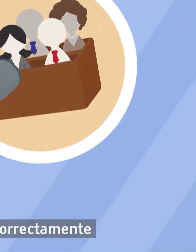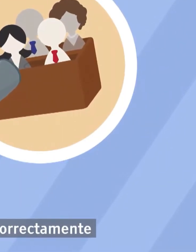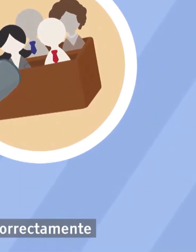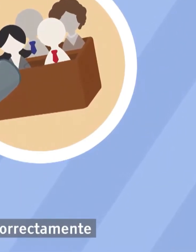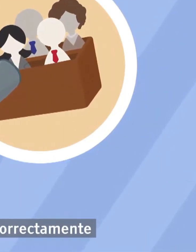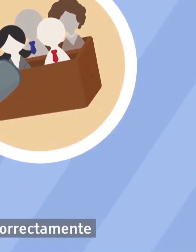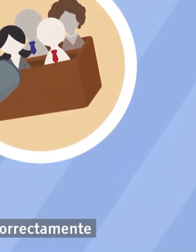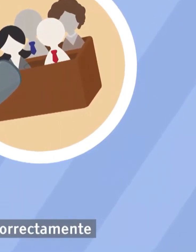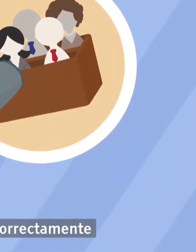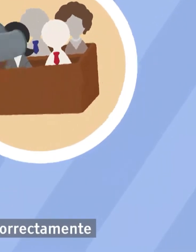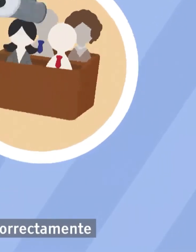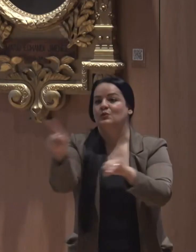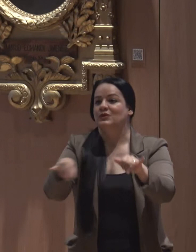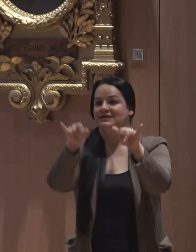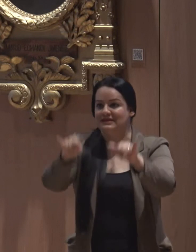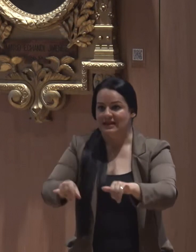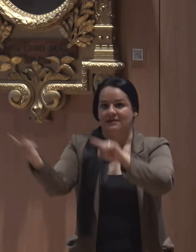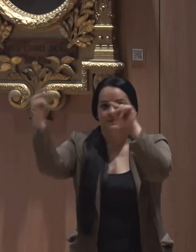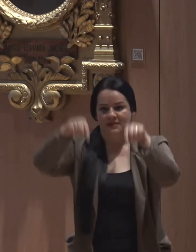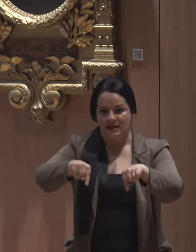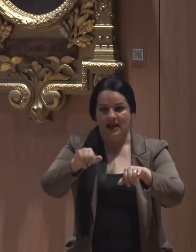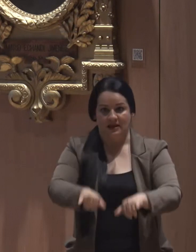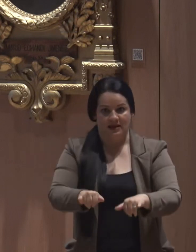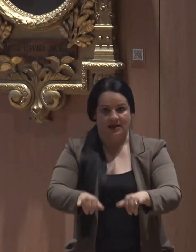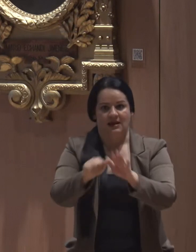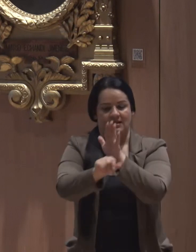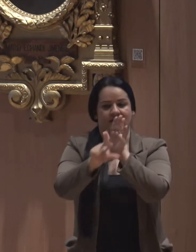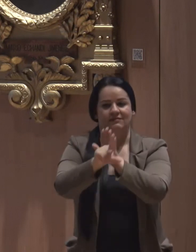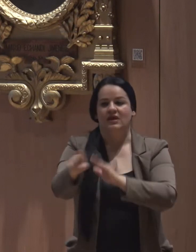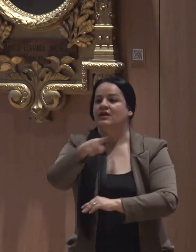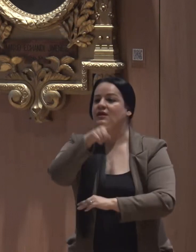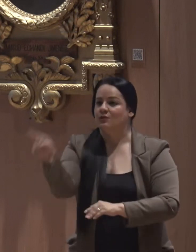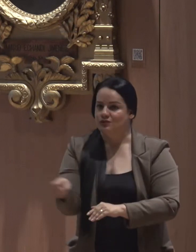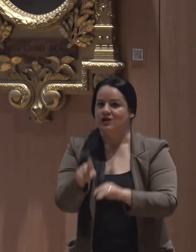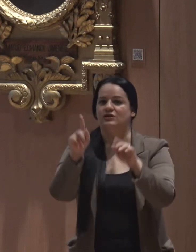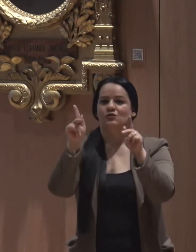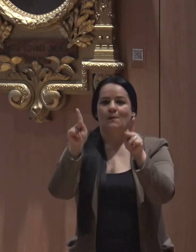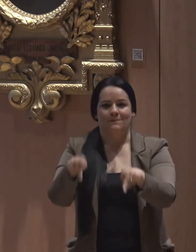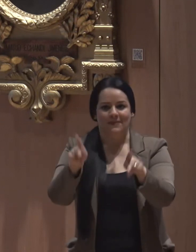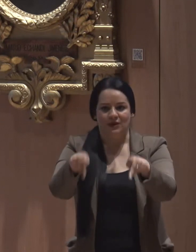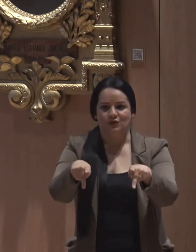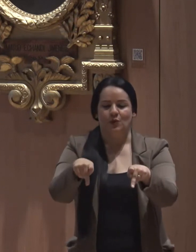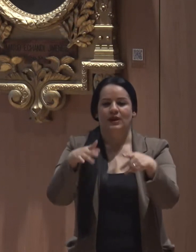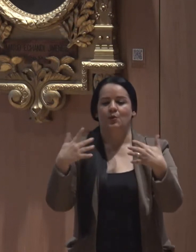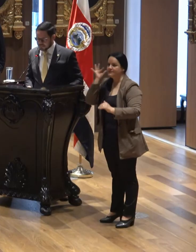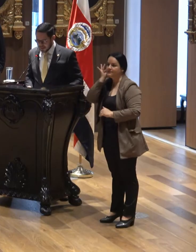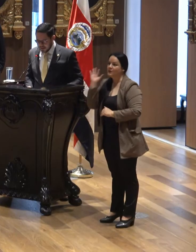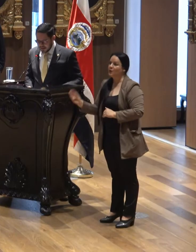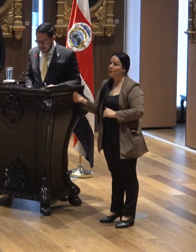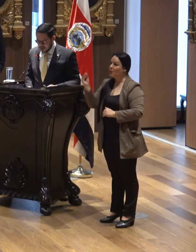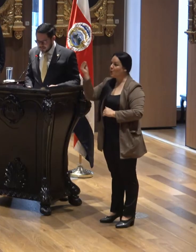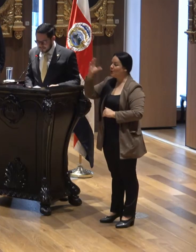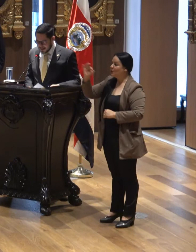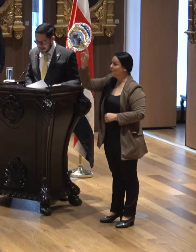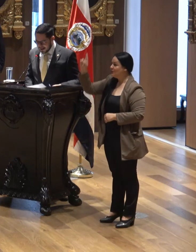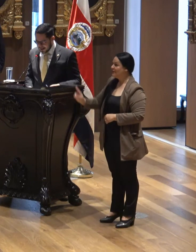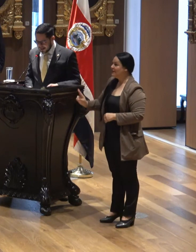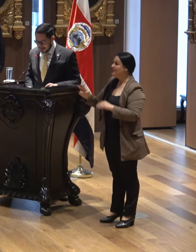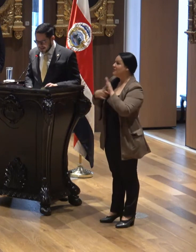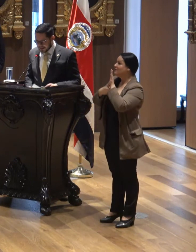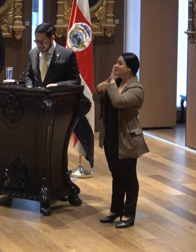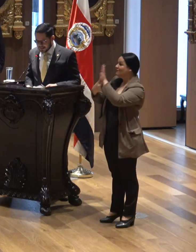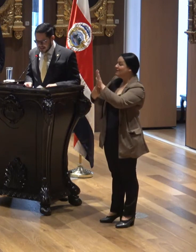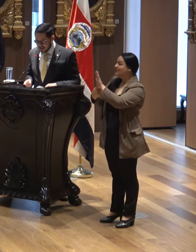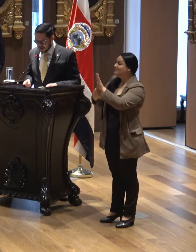diputadas y de las comisiones. Carlos Felipe Molina García, quien funge como primer secretario del directorio, presidente de la Comisión de